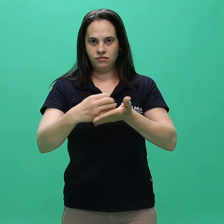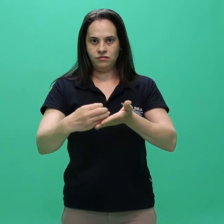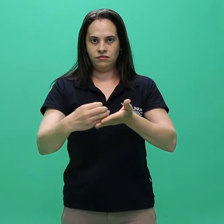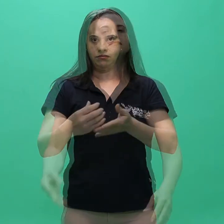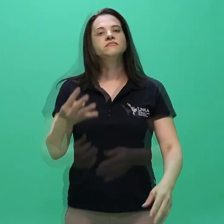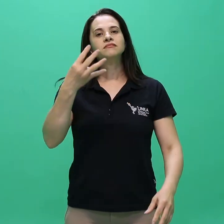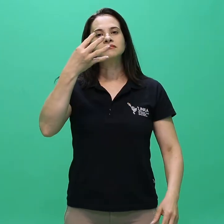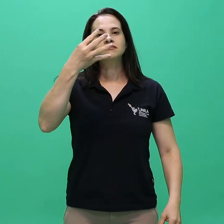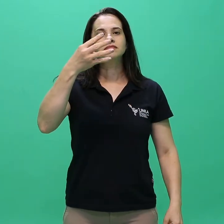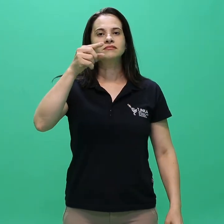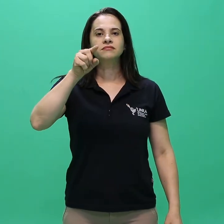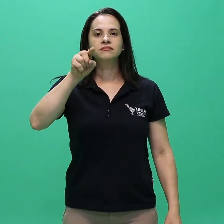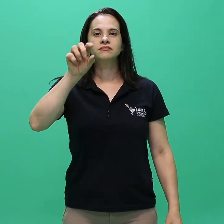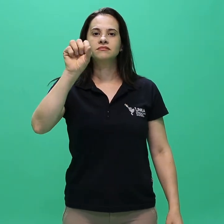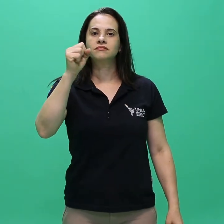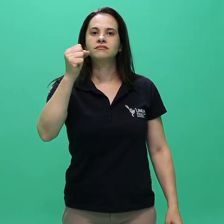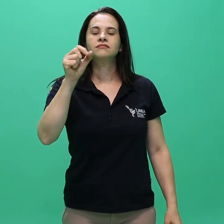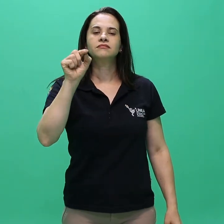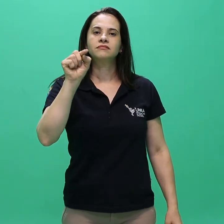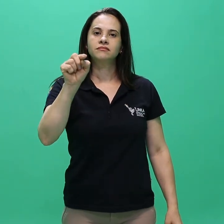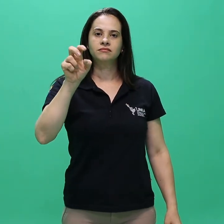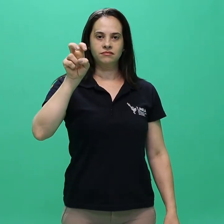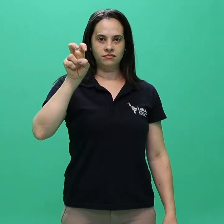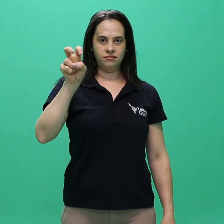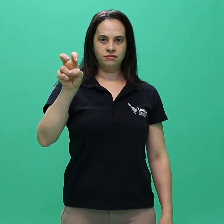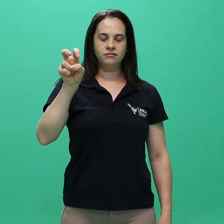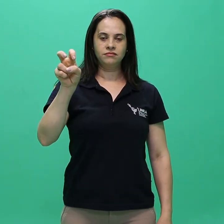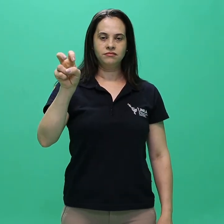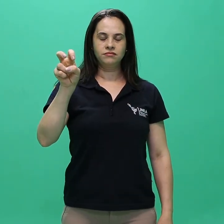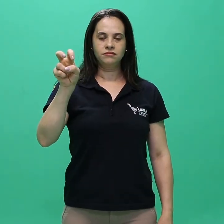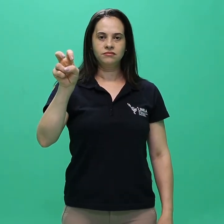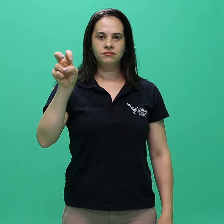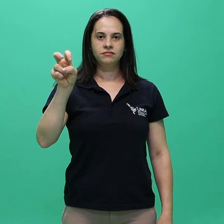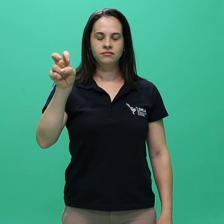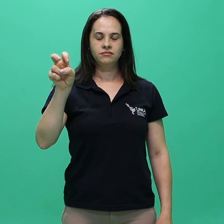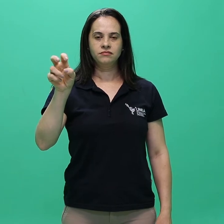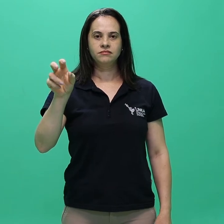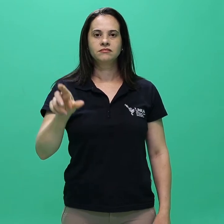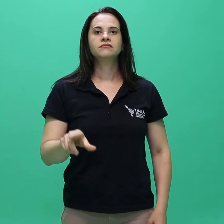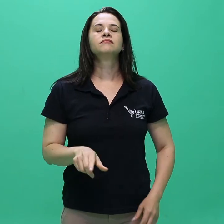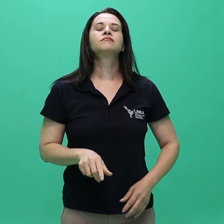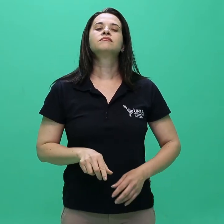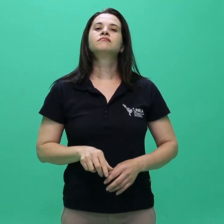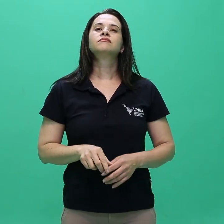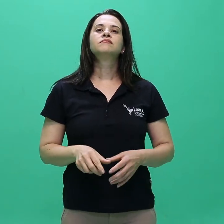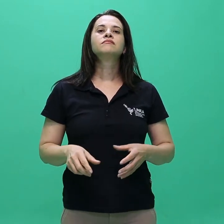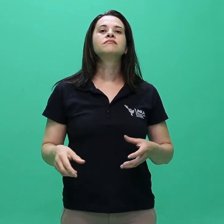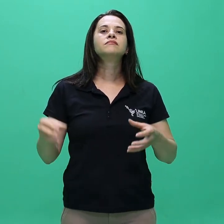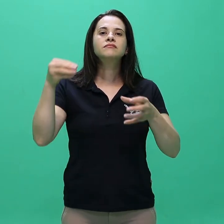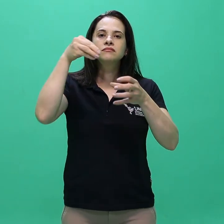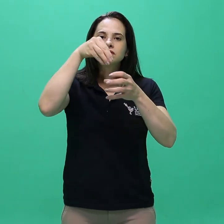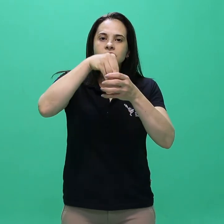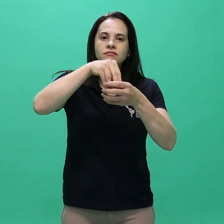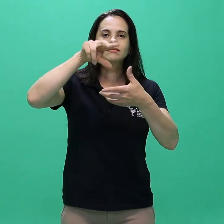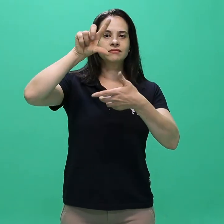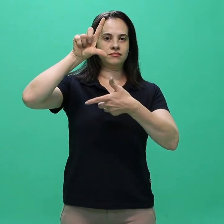4.8.5. Não serão formadas turmas de reoferta para